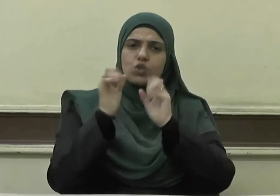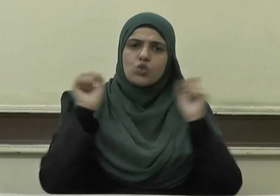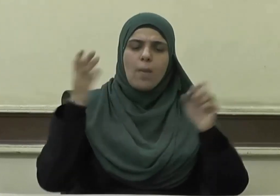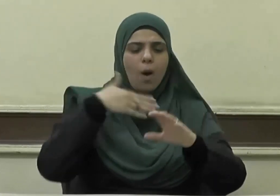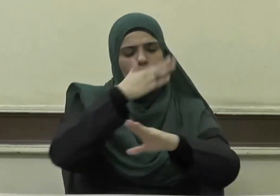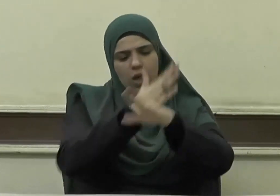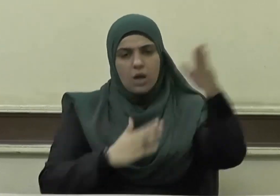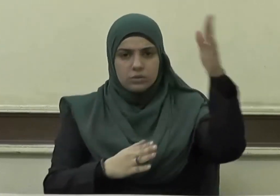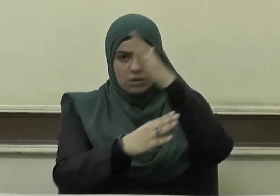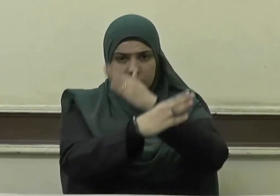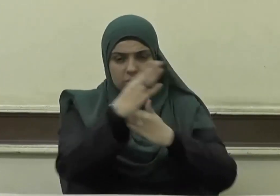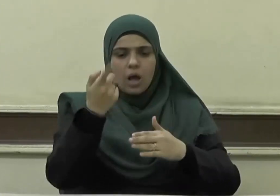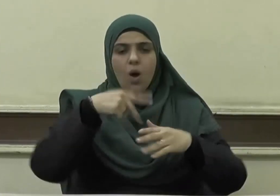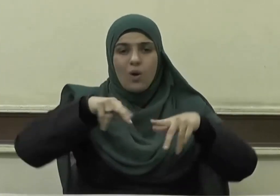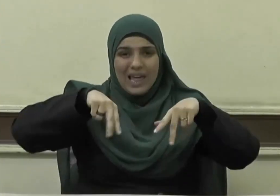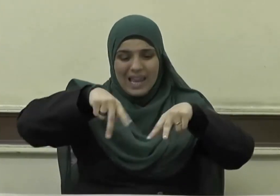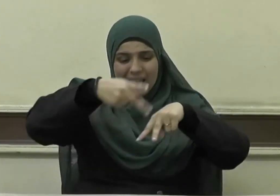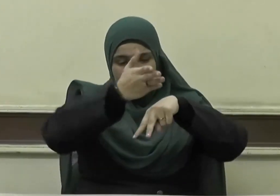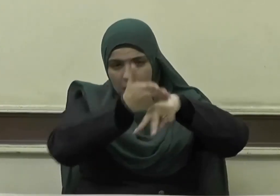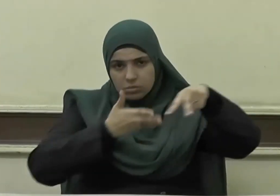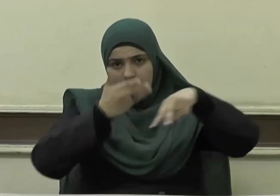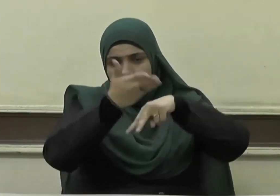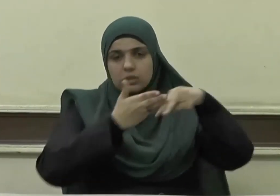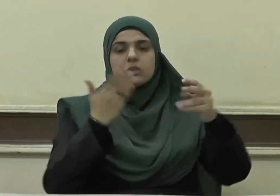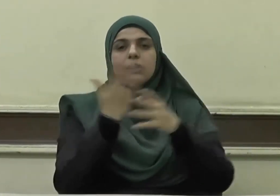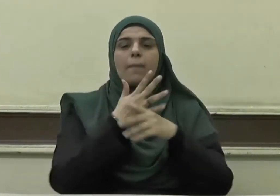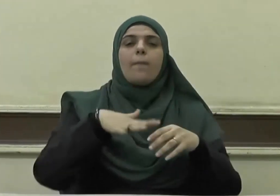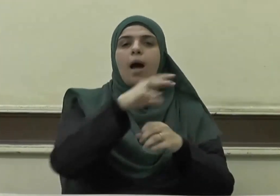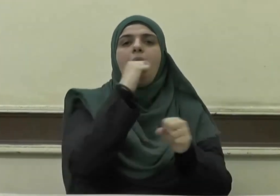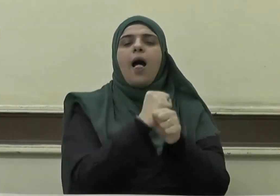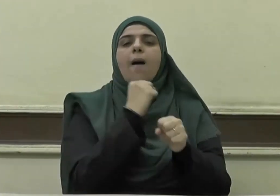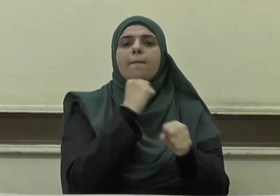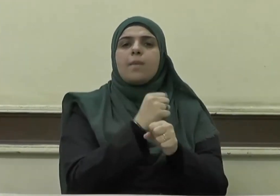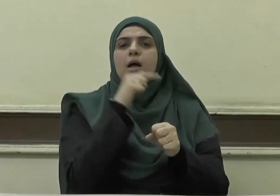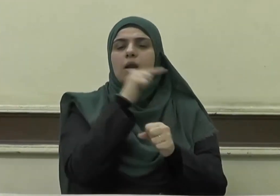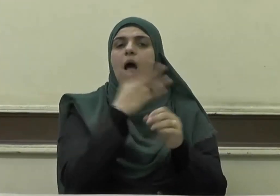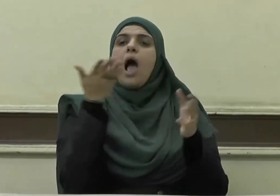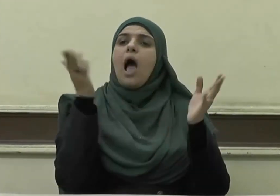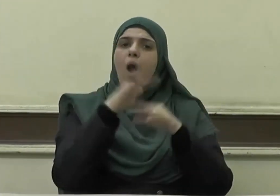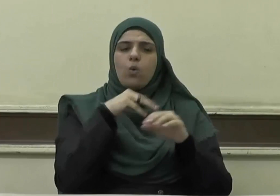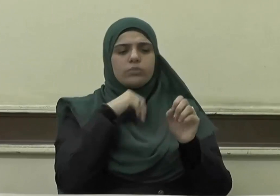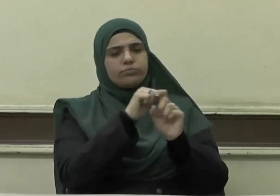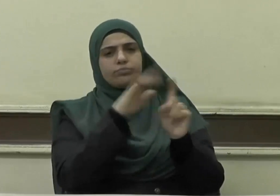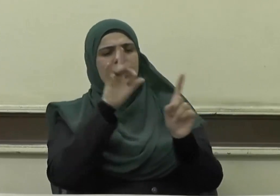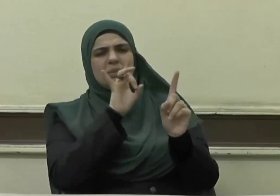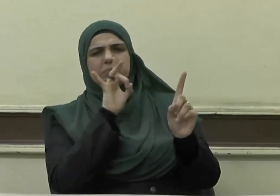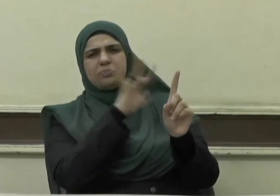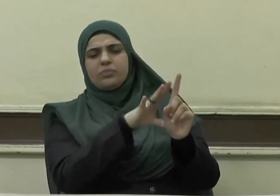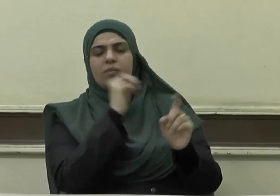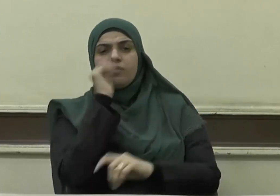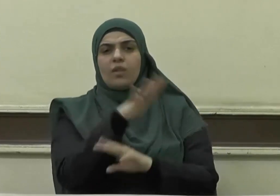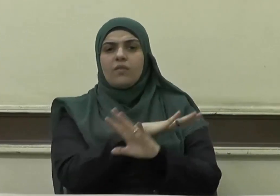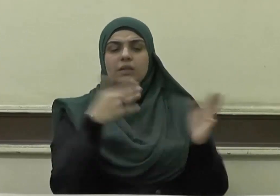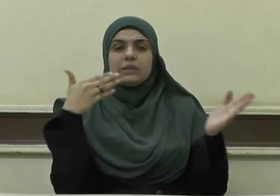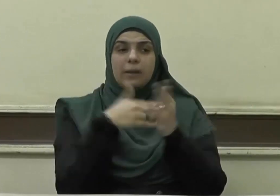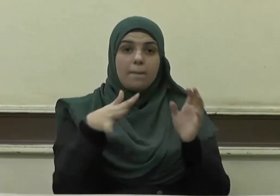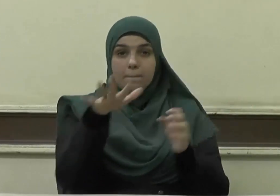أَيْدِيهِمْ وَأَرْجُلُهُمْ مِنْ خِلَافٍ أو يُنفَوْ مِنْ الْأَرْضِ ذَلِكَ لَهُمْ خِزْيٌ فِي